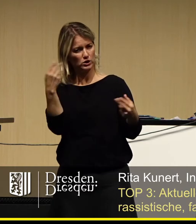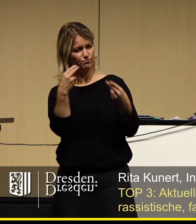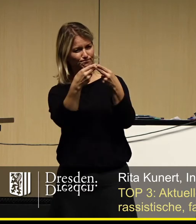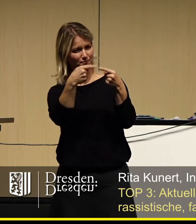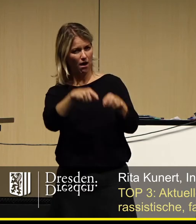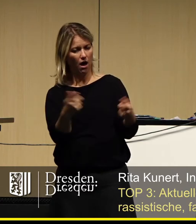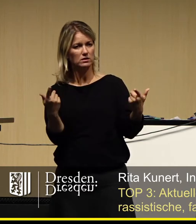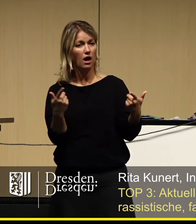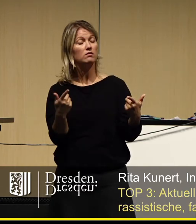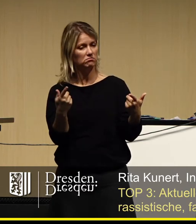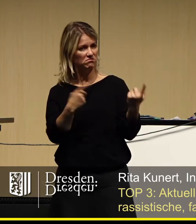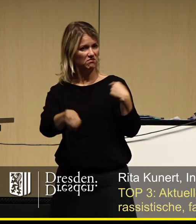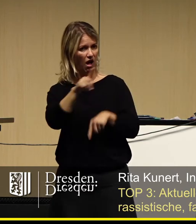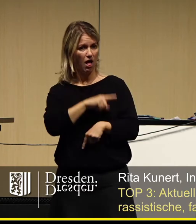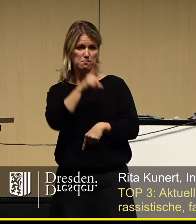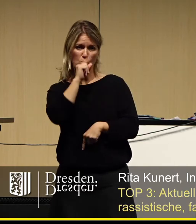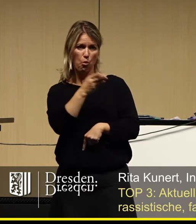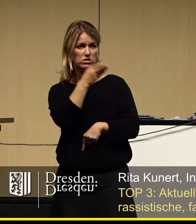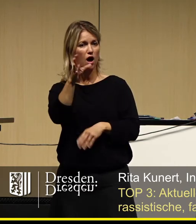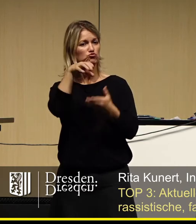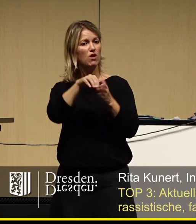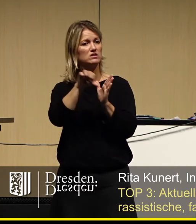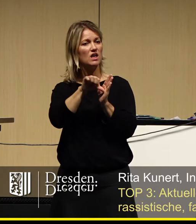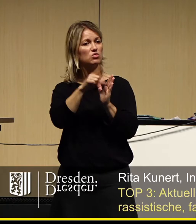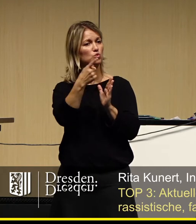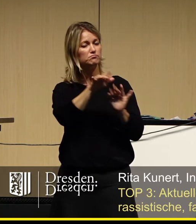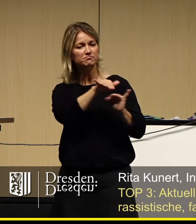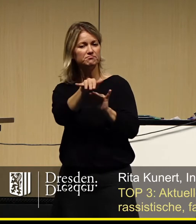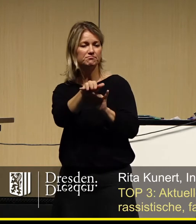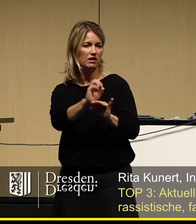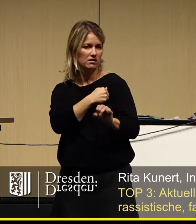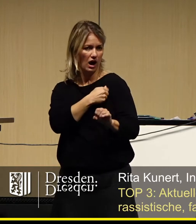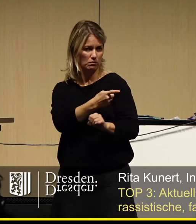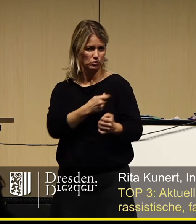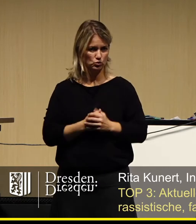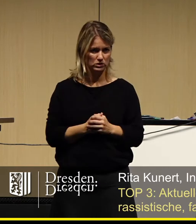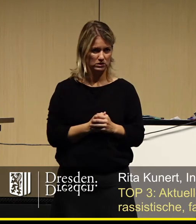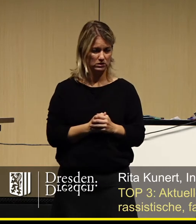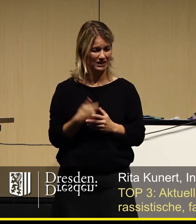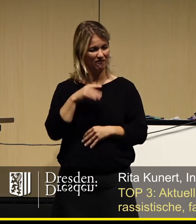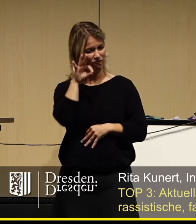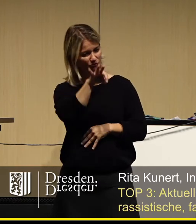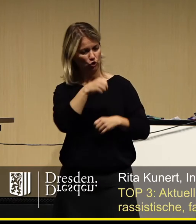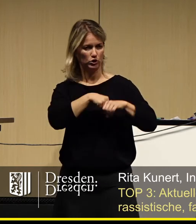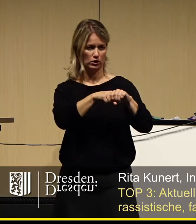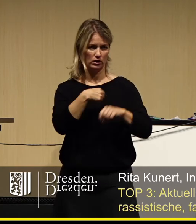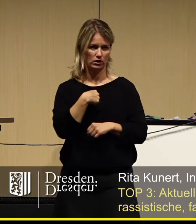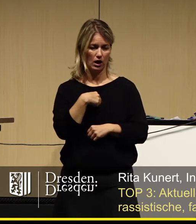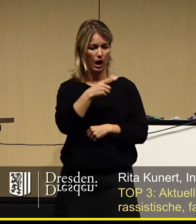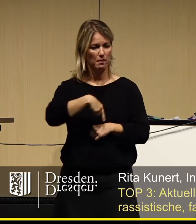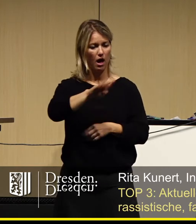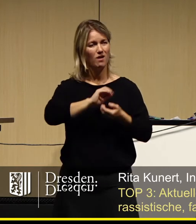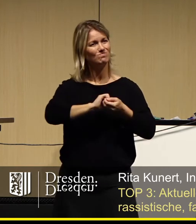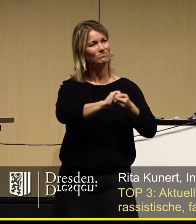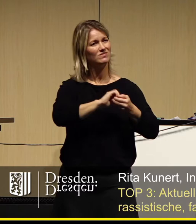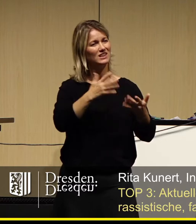montags nicht mehr ins Stadtzentrum kommen, weil sie es sich nicht trauen. Was uns eint, ist der Wunsch, dass endlich